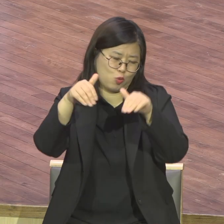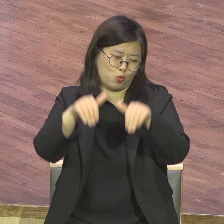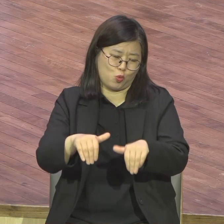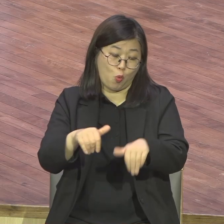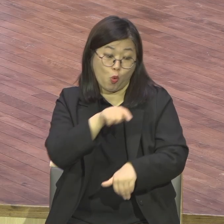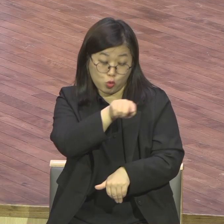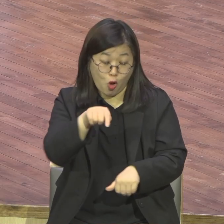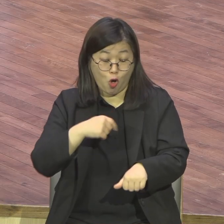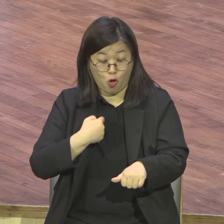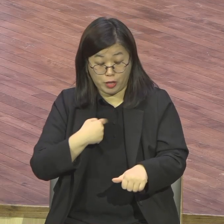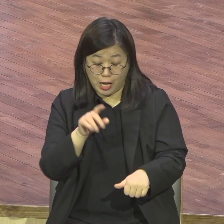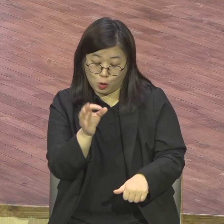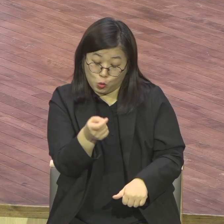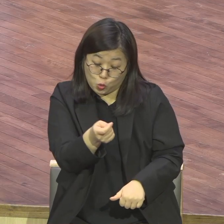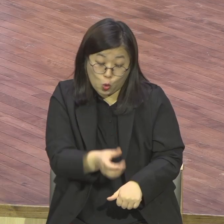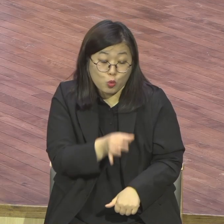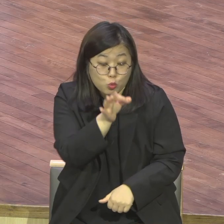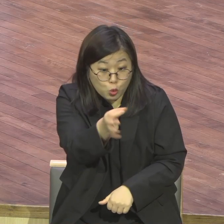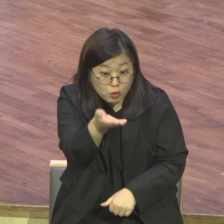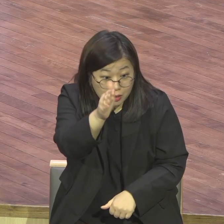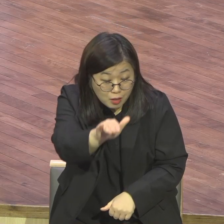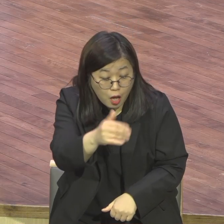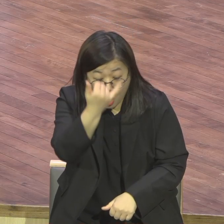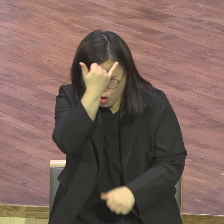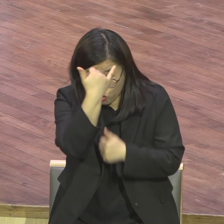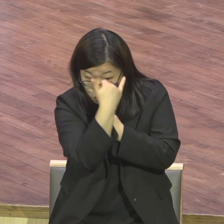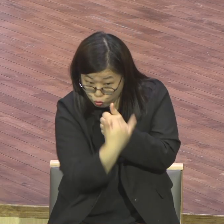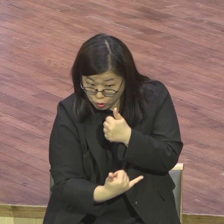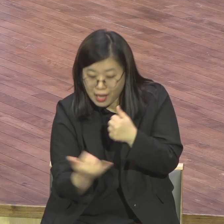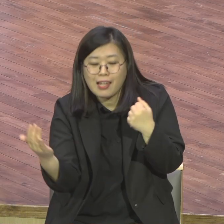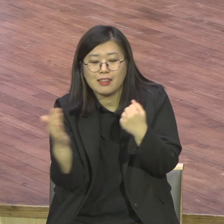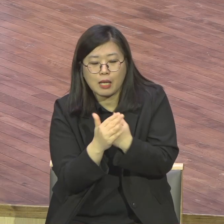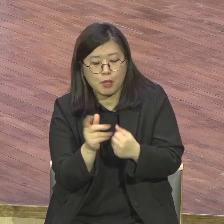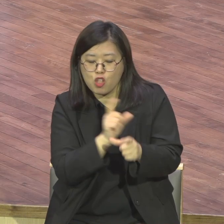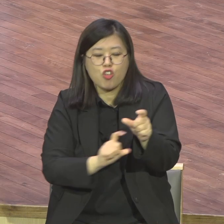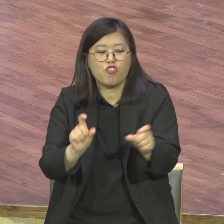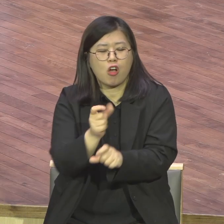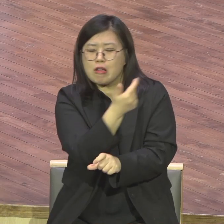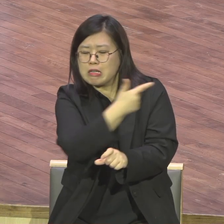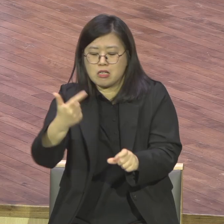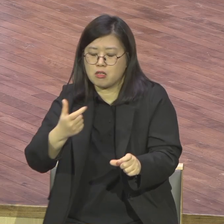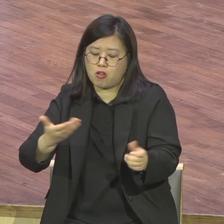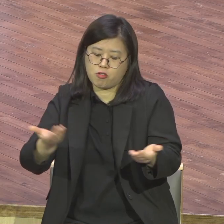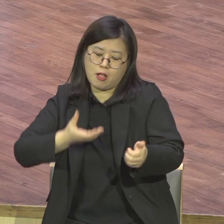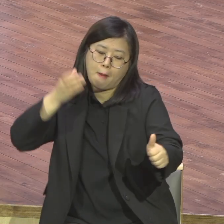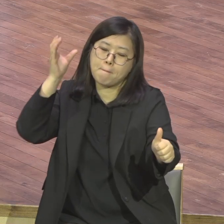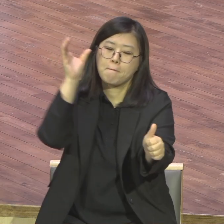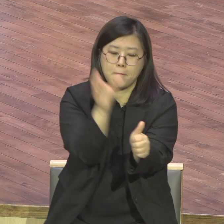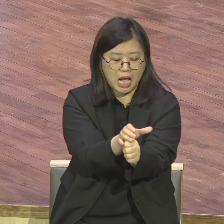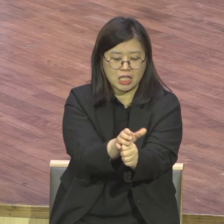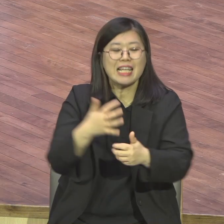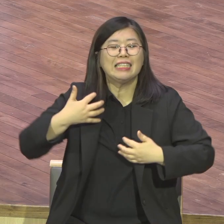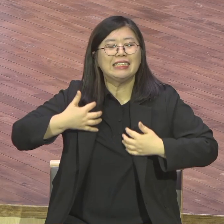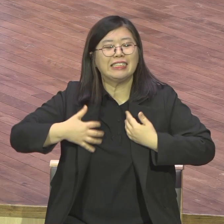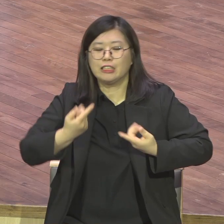내게 맡기는 너 주인은 절금에 참여할 저다 똑같이 두 달란트 다섯 달란트